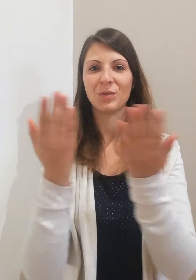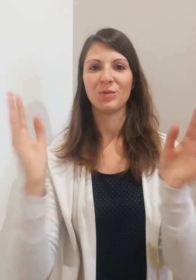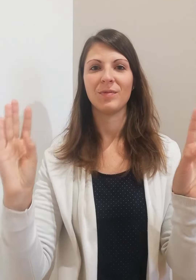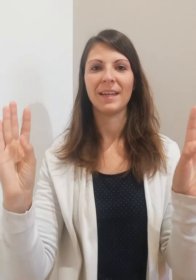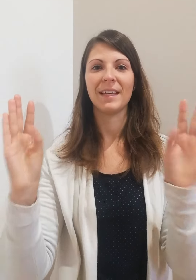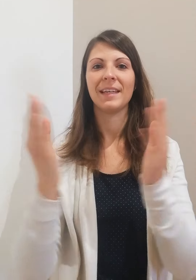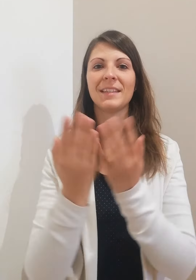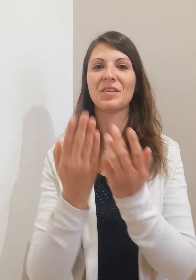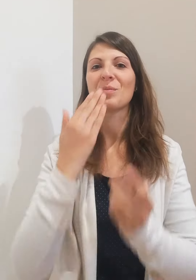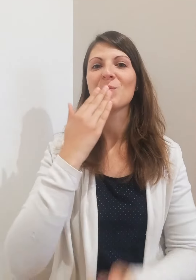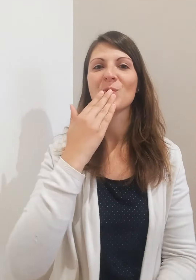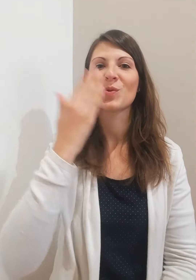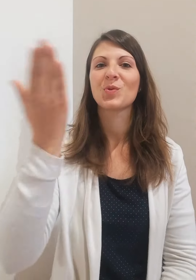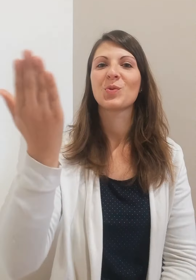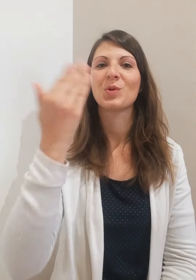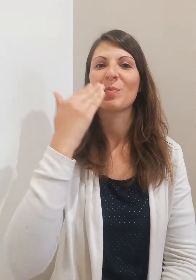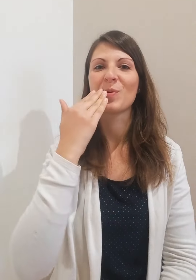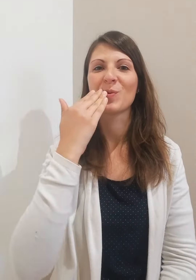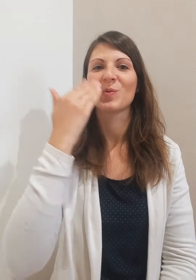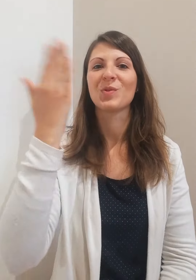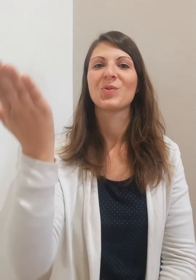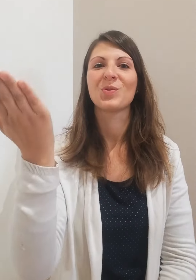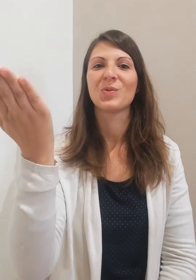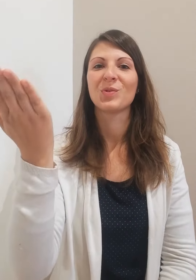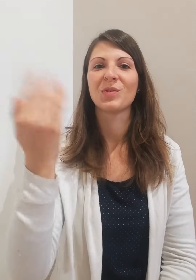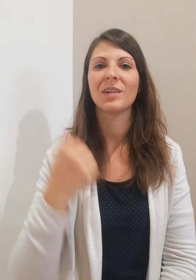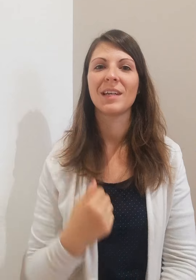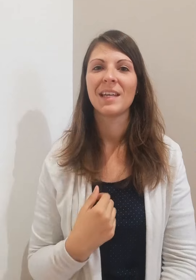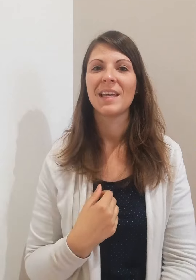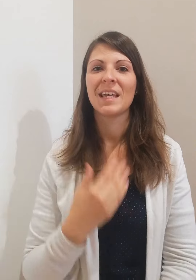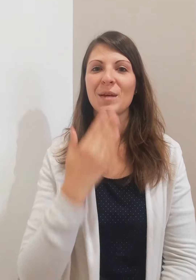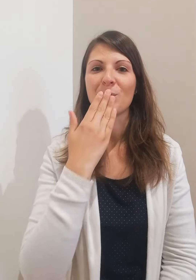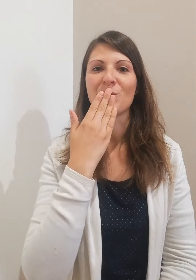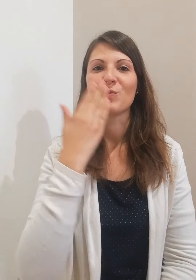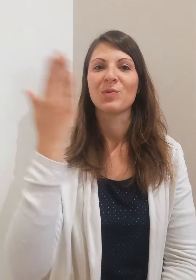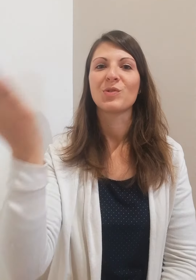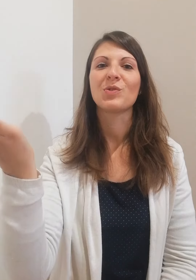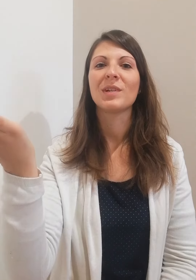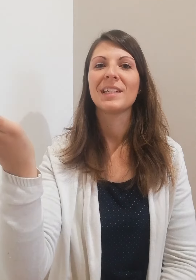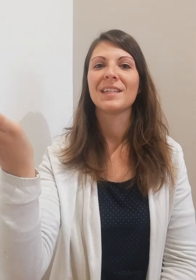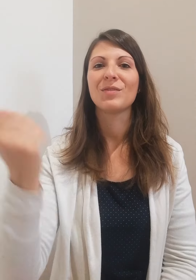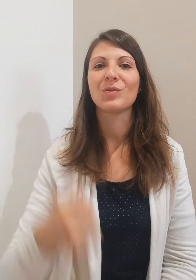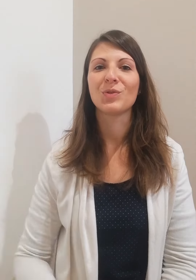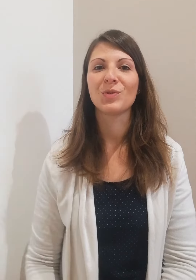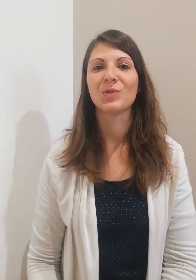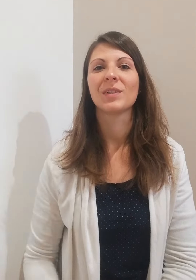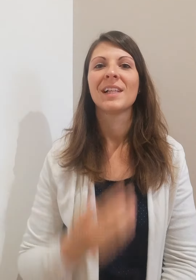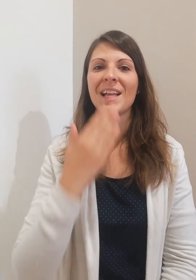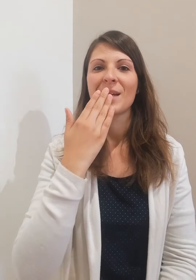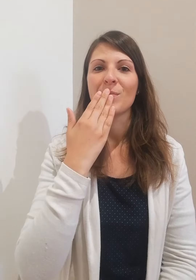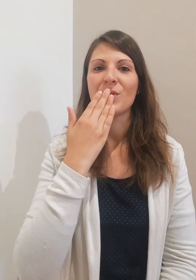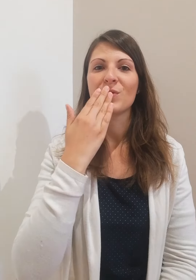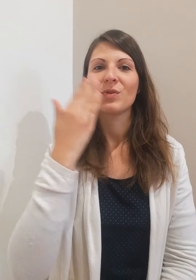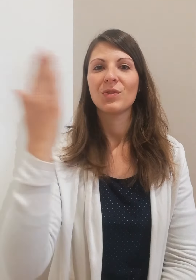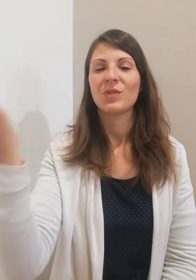ouverte bonjour bonjour bonjour nivio bonjour